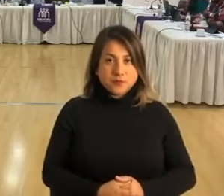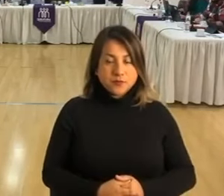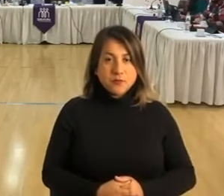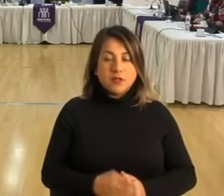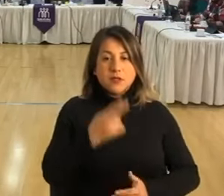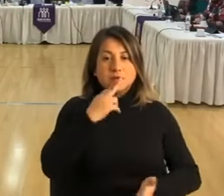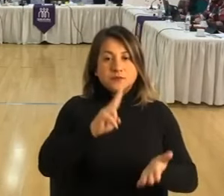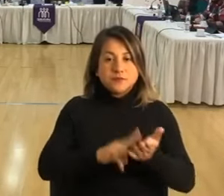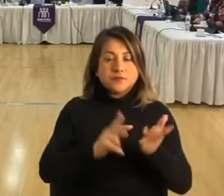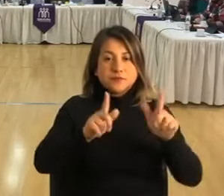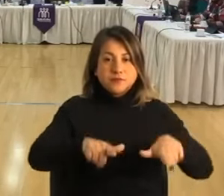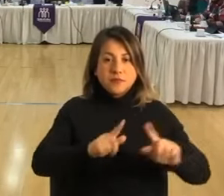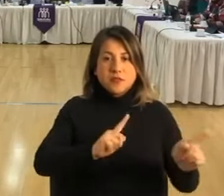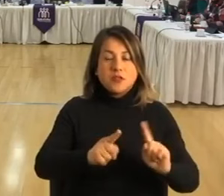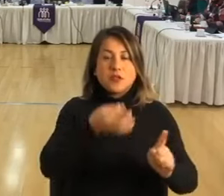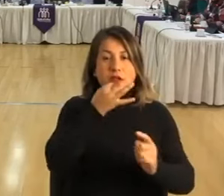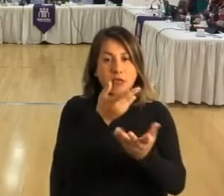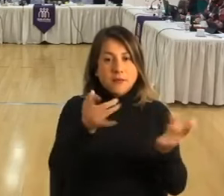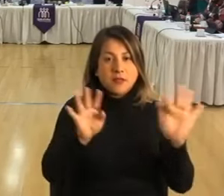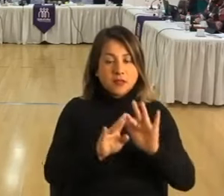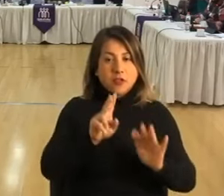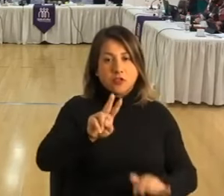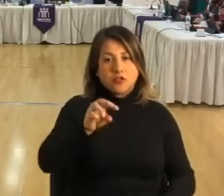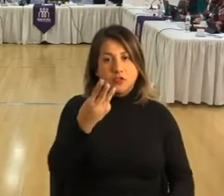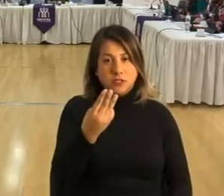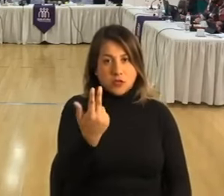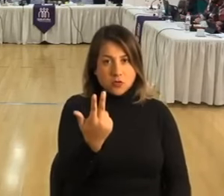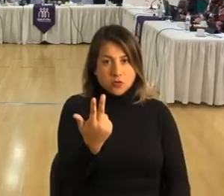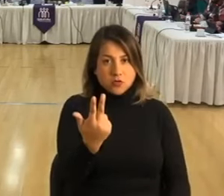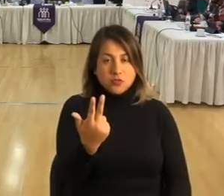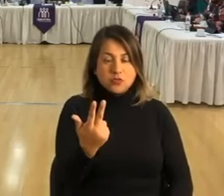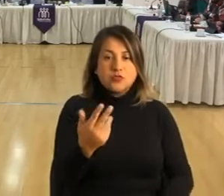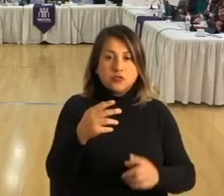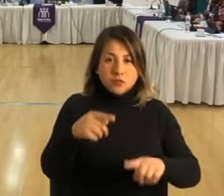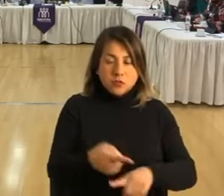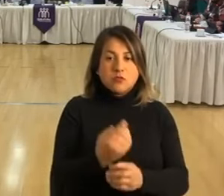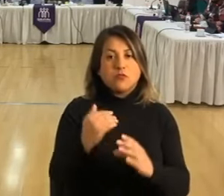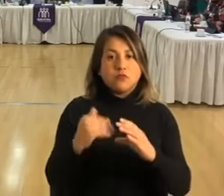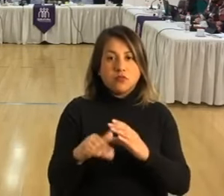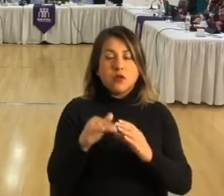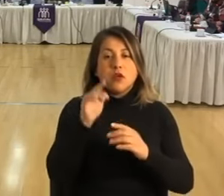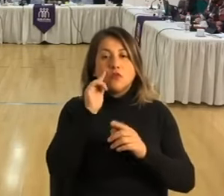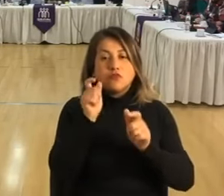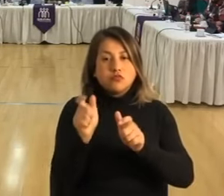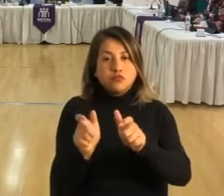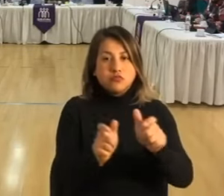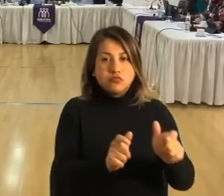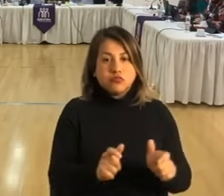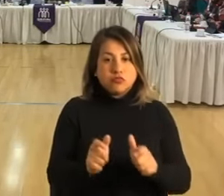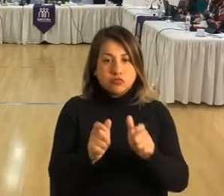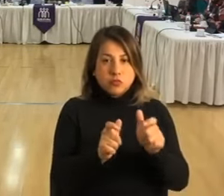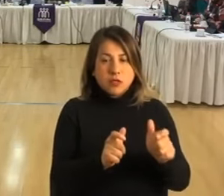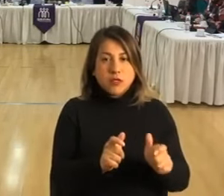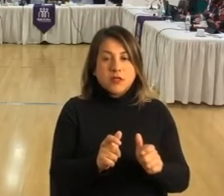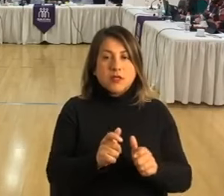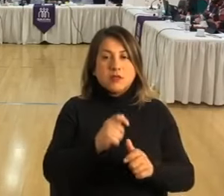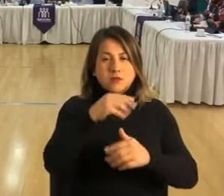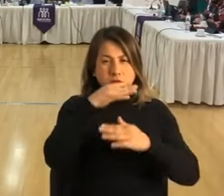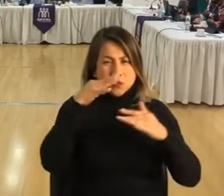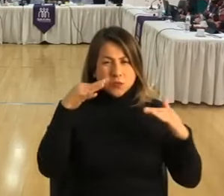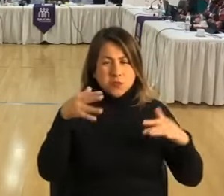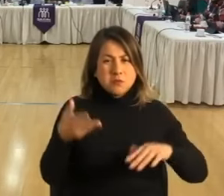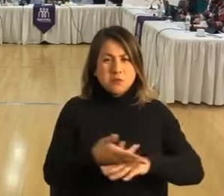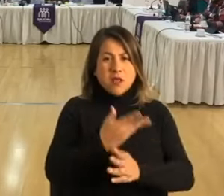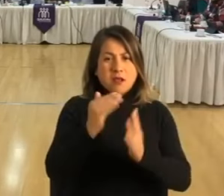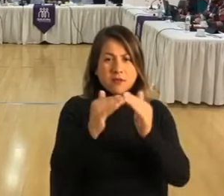Un oficio de la dirección de gestión ambiental número 2.3.8, reviste información sobre fiscalización por malos dolores a domicilio